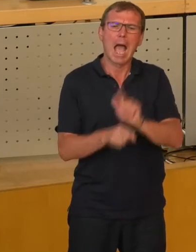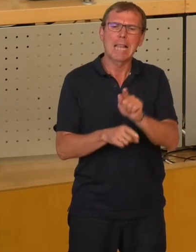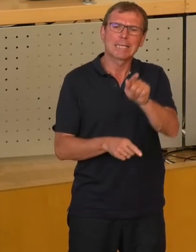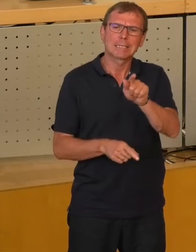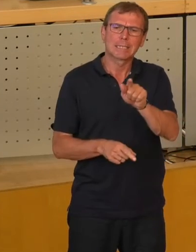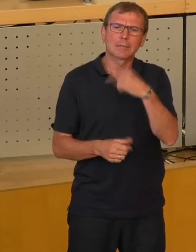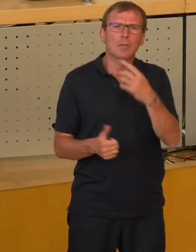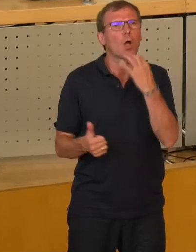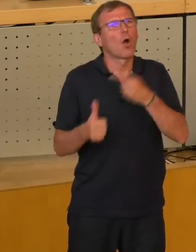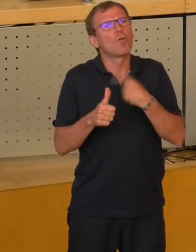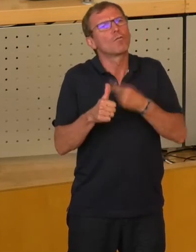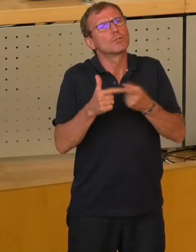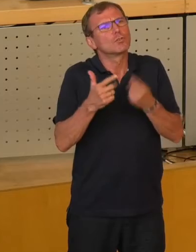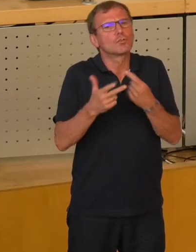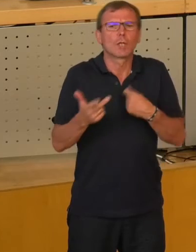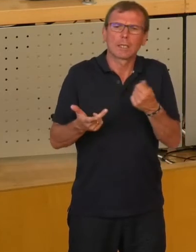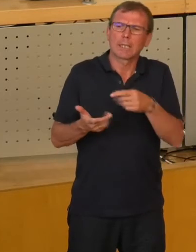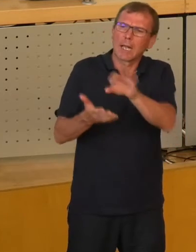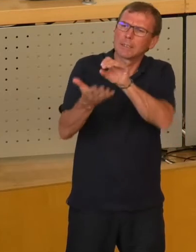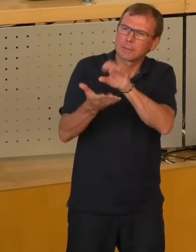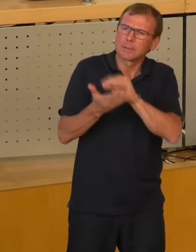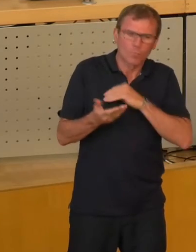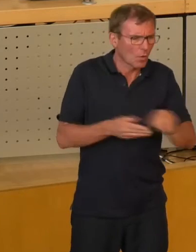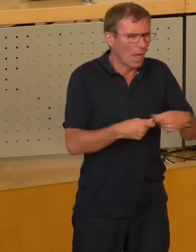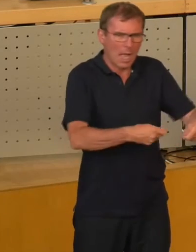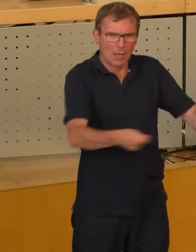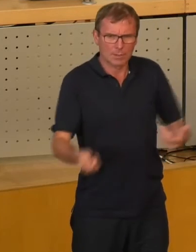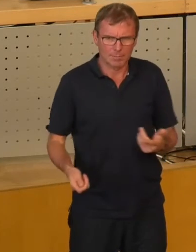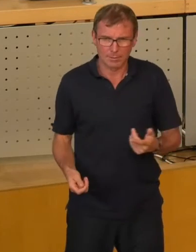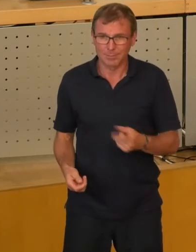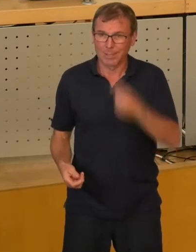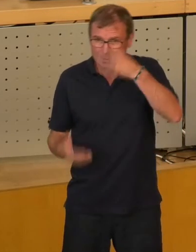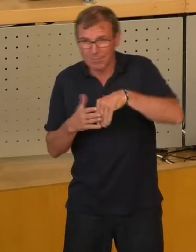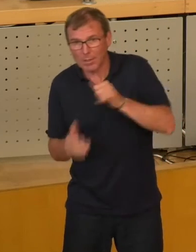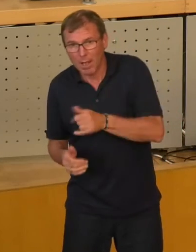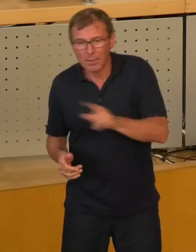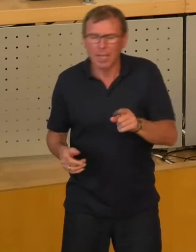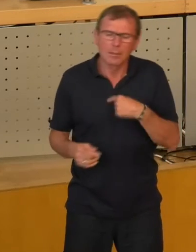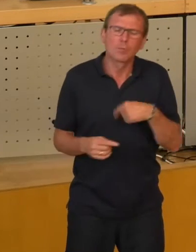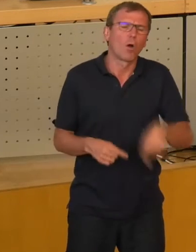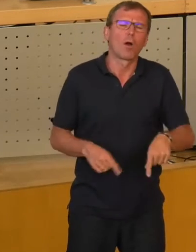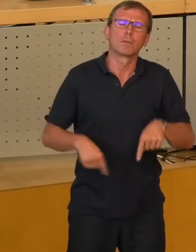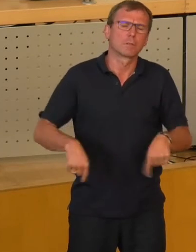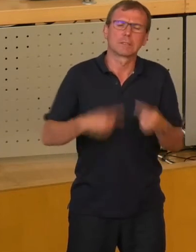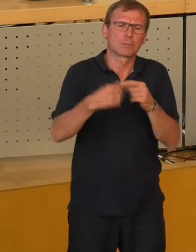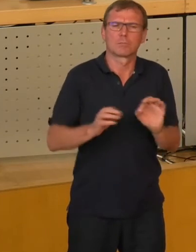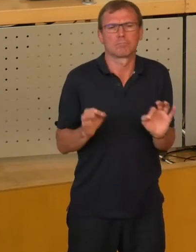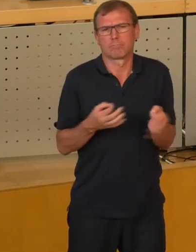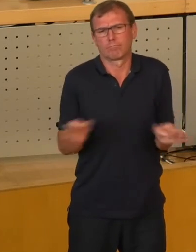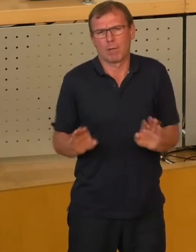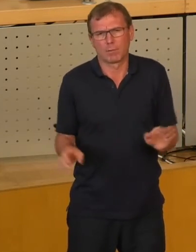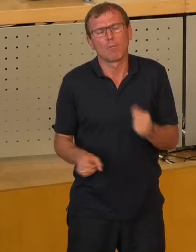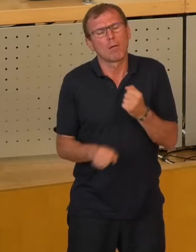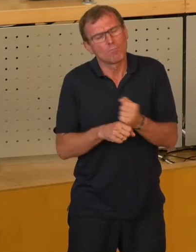da alles für Wünsche gibt, da kann man sich im Einzelnen darüber verständigen, was da sinnvoll ist oder was nicht sinnvoll ist. Nicht hier und heute. Aber man muss sehr